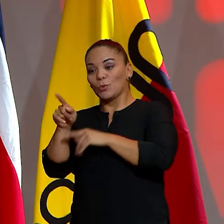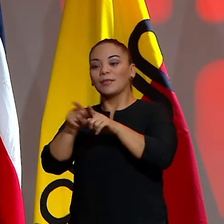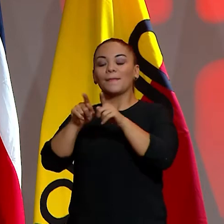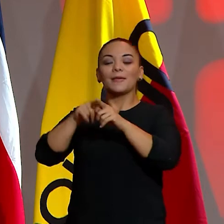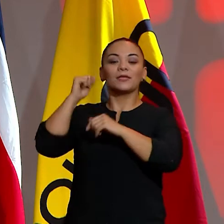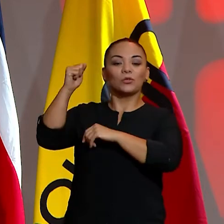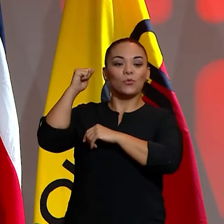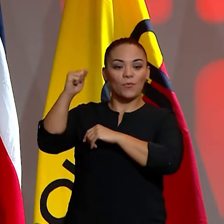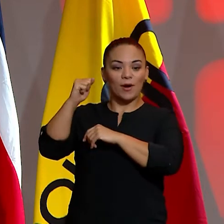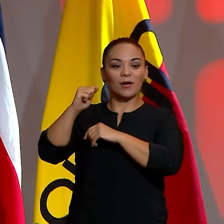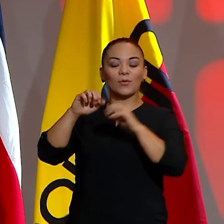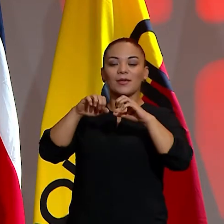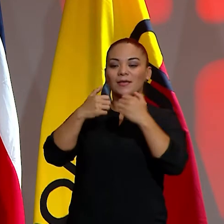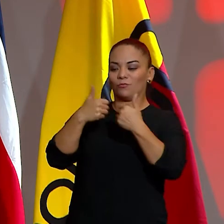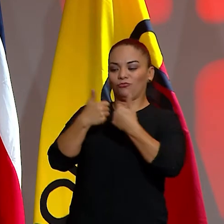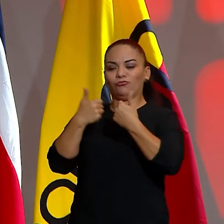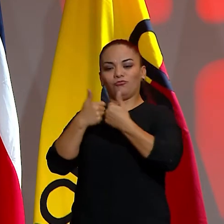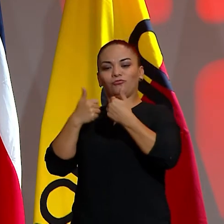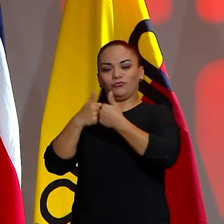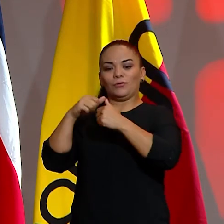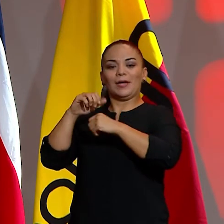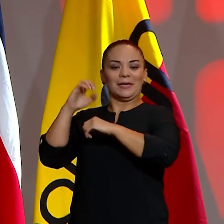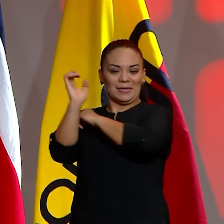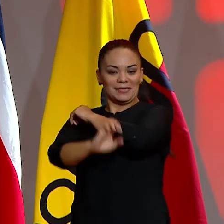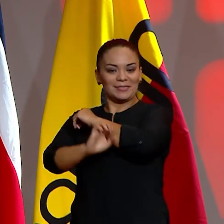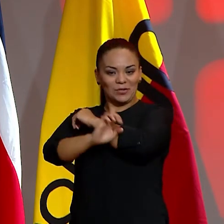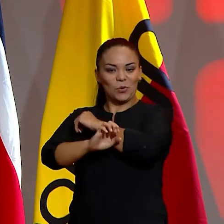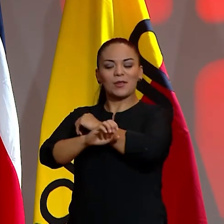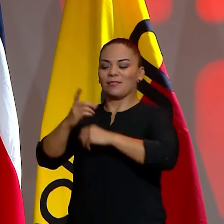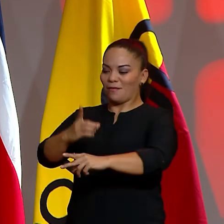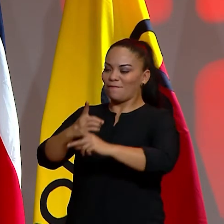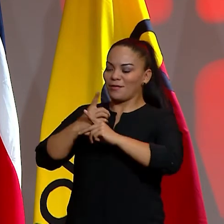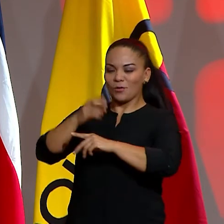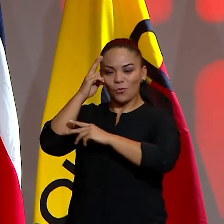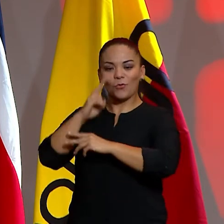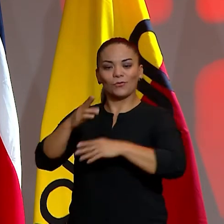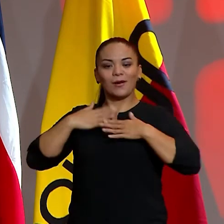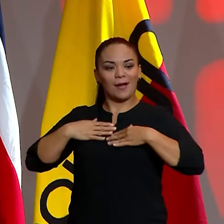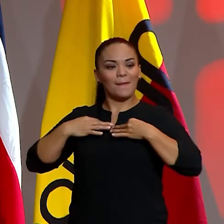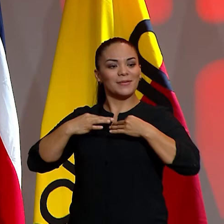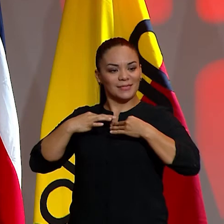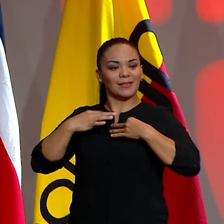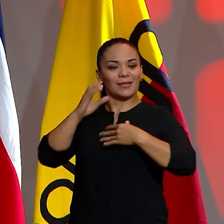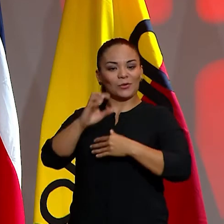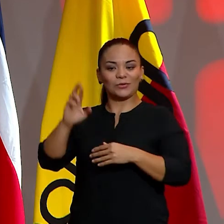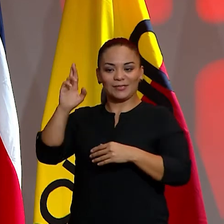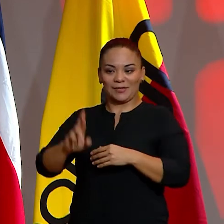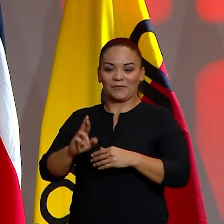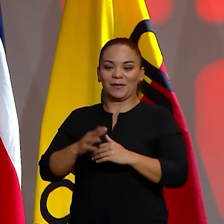en clubes del exterior y defendieron con honor la camiseta de la Selección Nacional de Costa Rica.